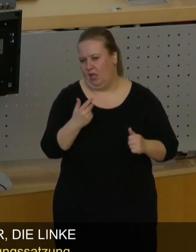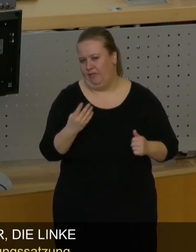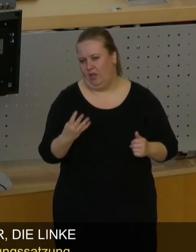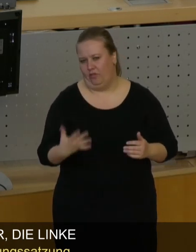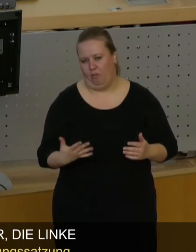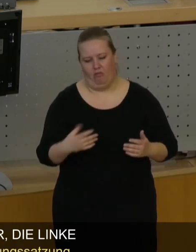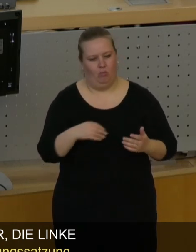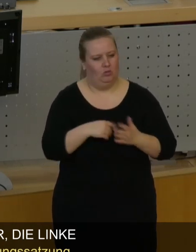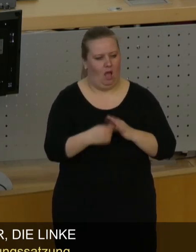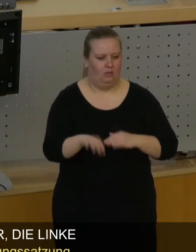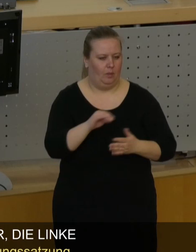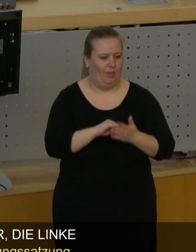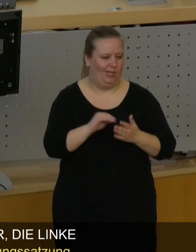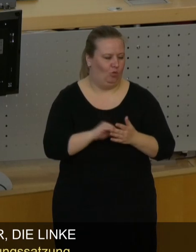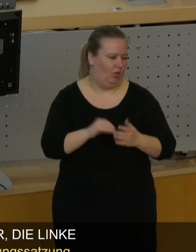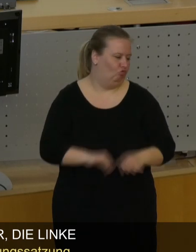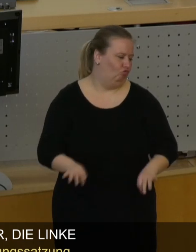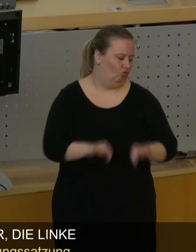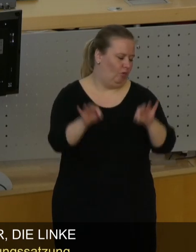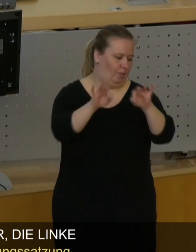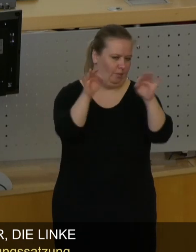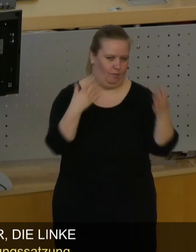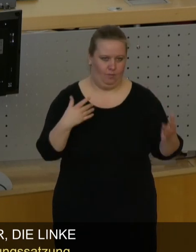fünfmal irgendwas von irgendwelchen Monstern erzählt.